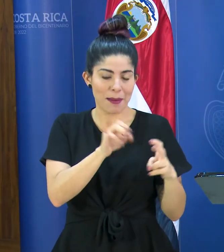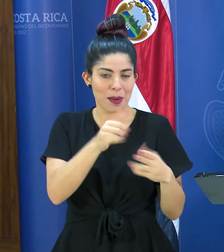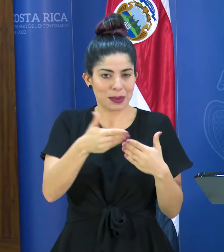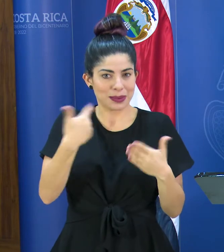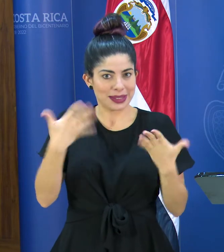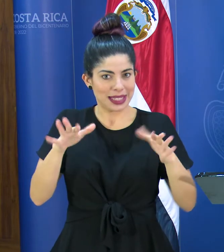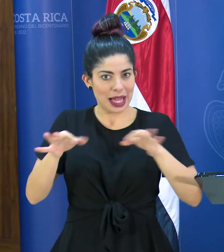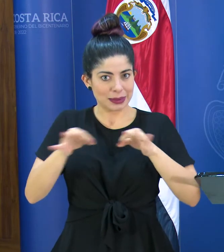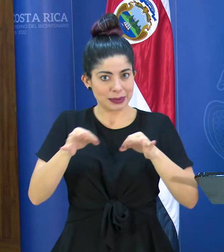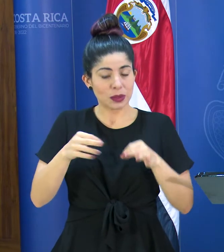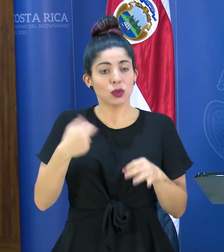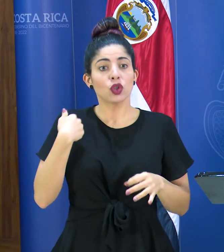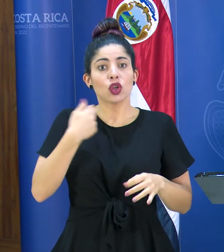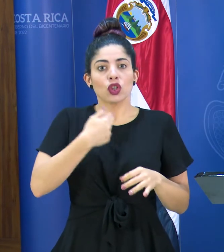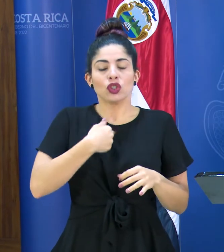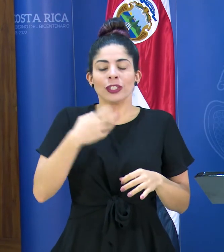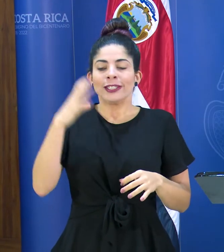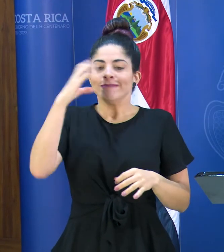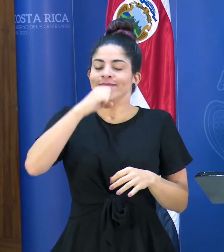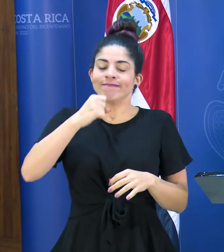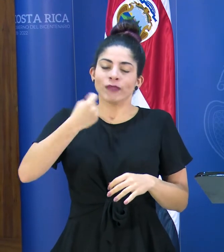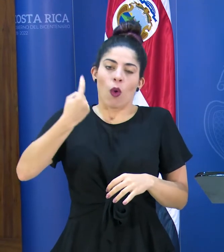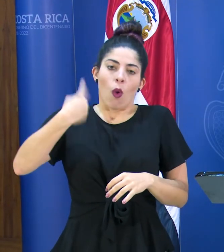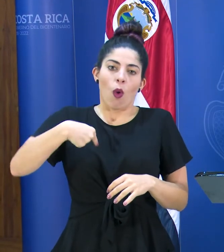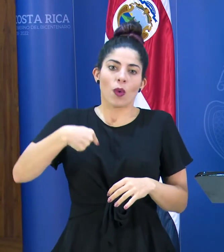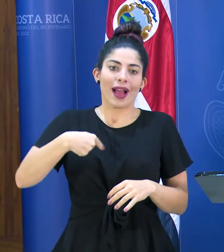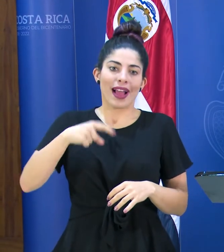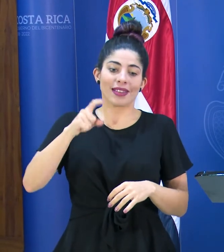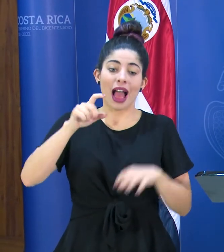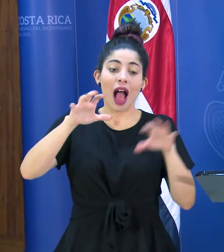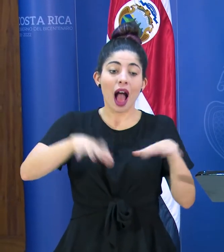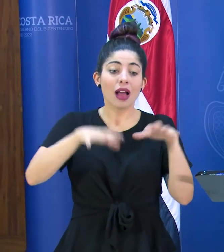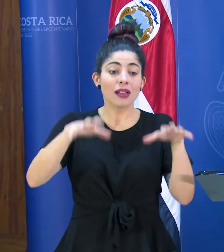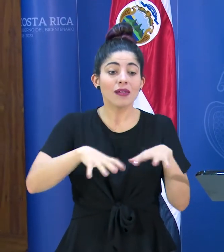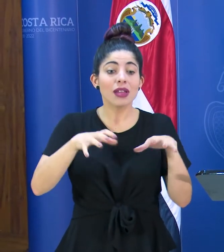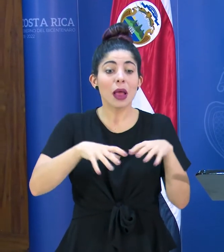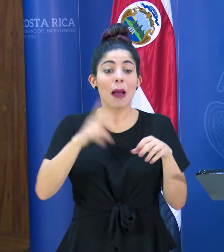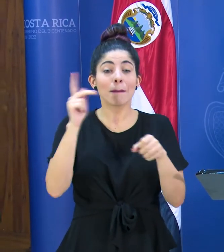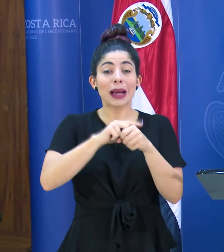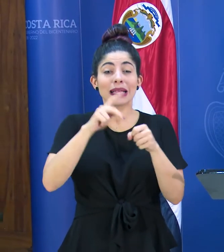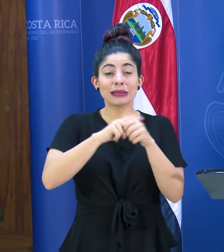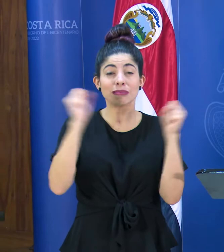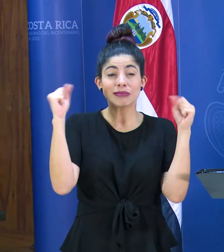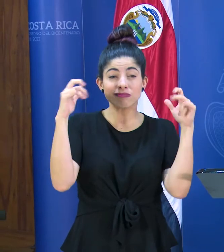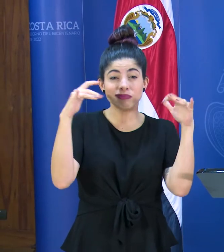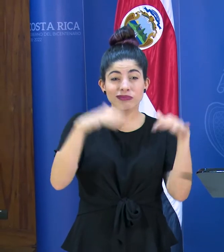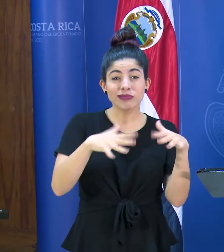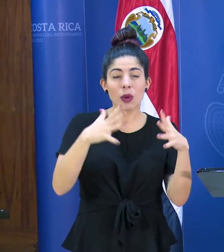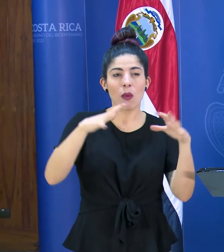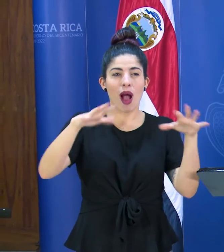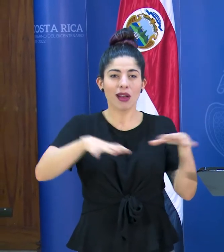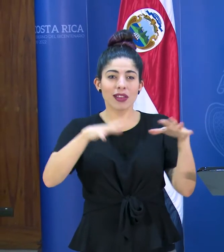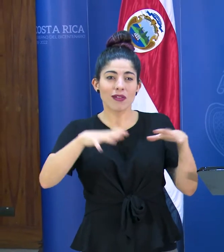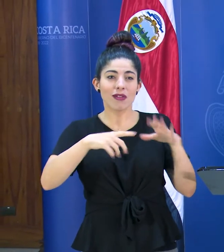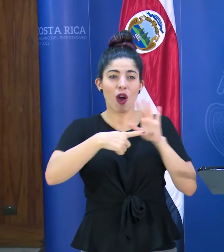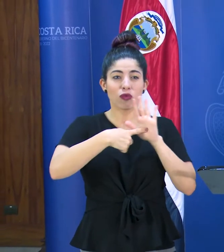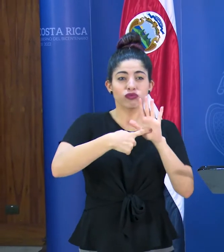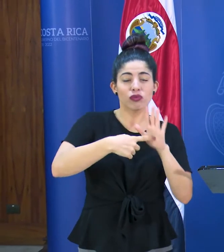mencionado, nos vimos obligados a cancelar los eventos de participación masiva, dígase espectáculos,